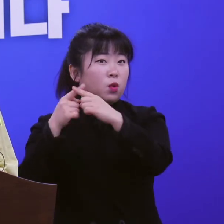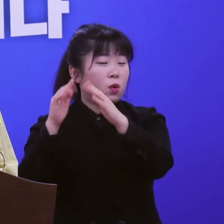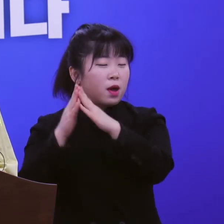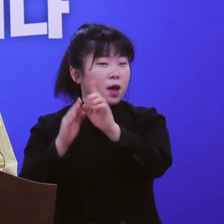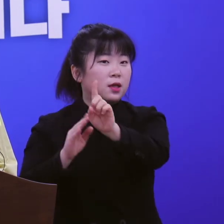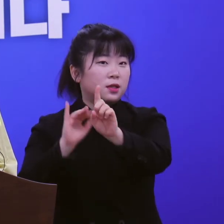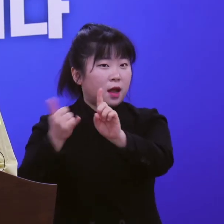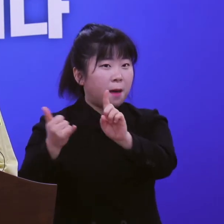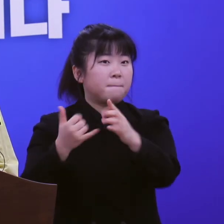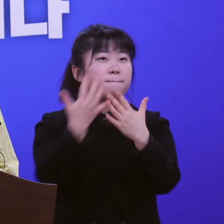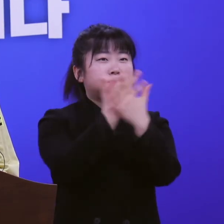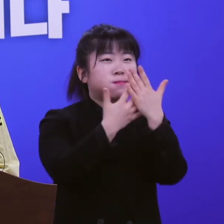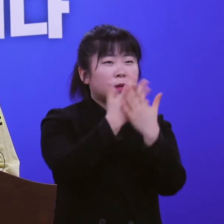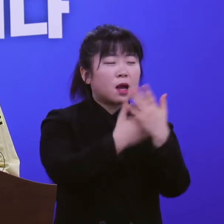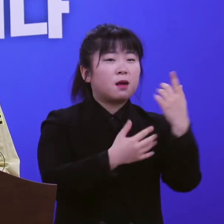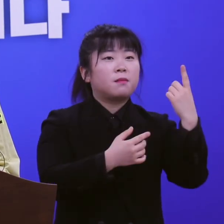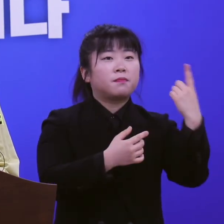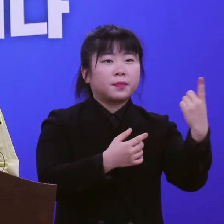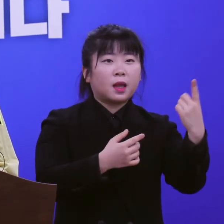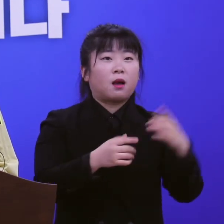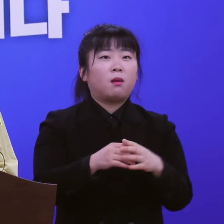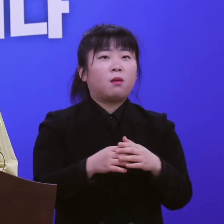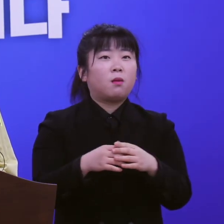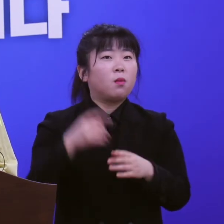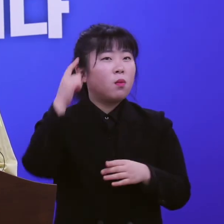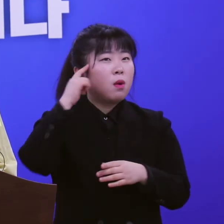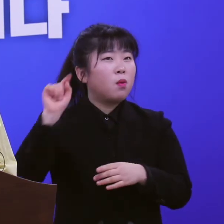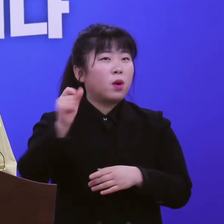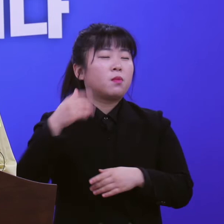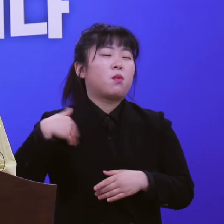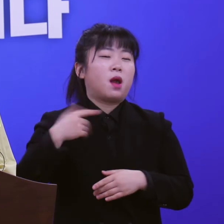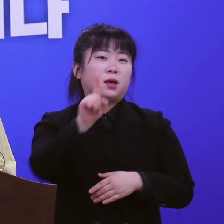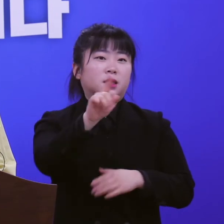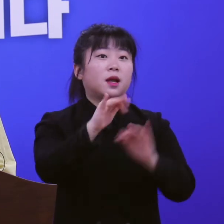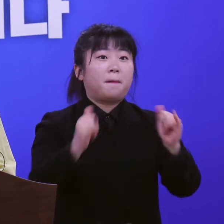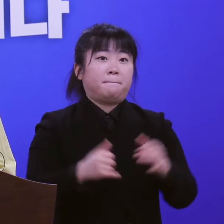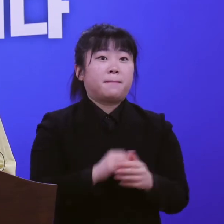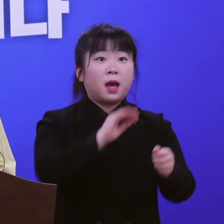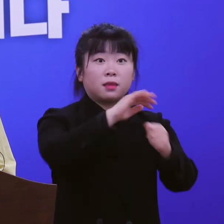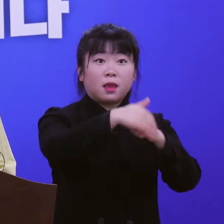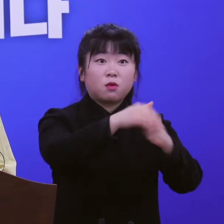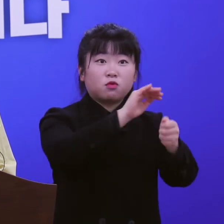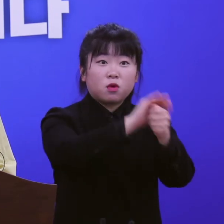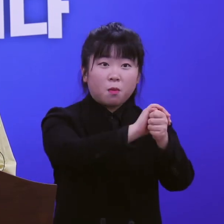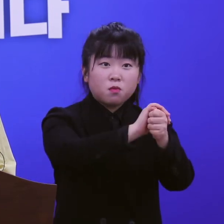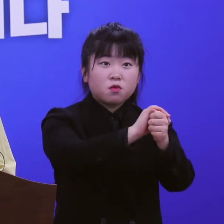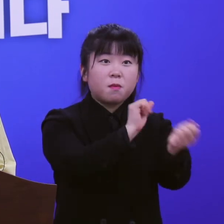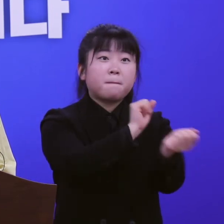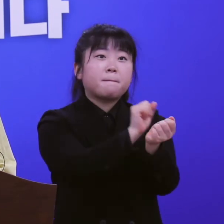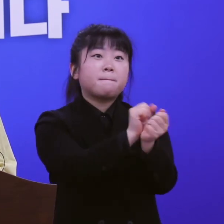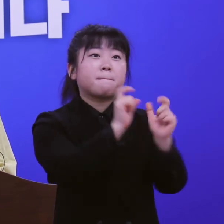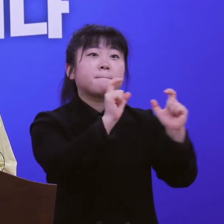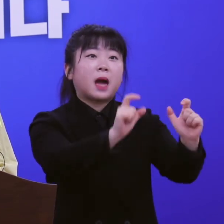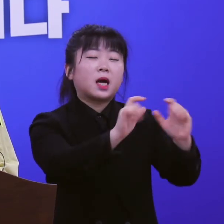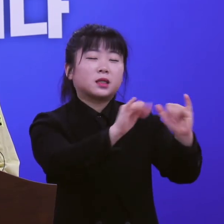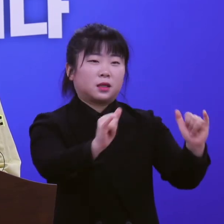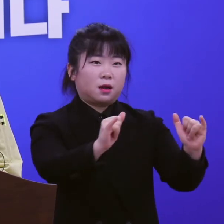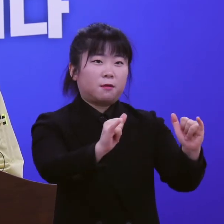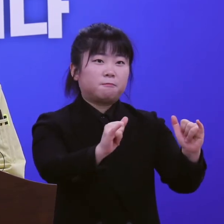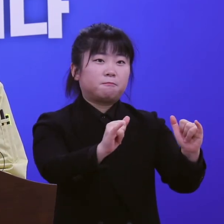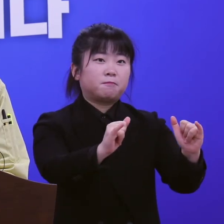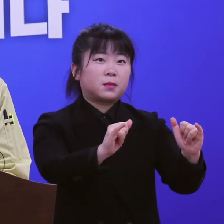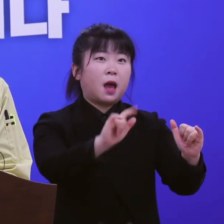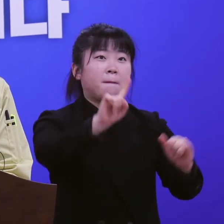2명입니다. 도내 대구 경북 확진자는 총 282명이 입원하였는데,